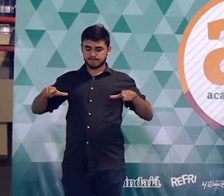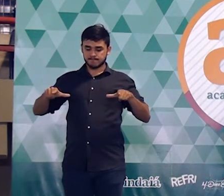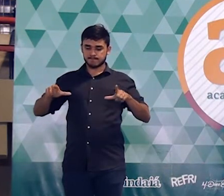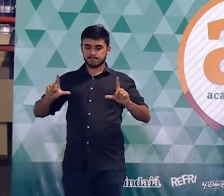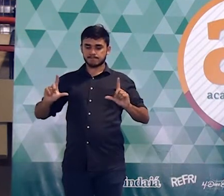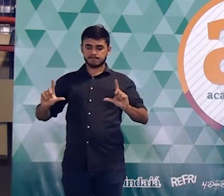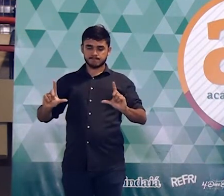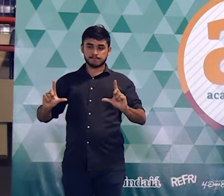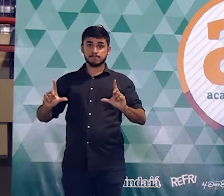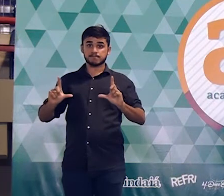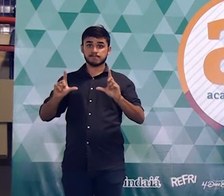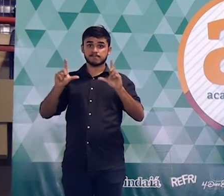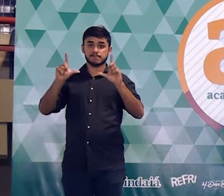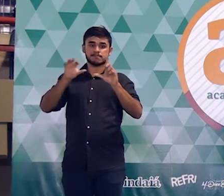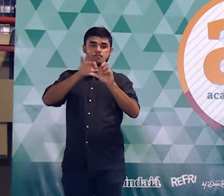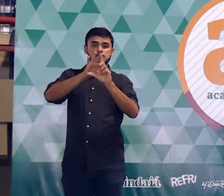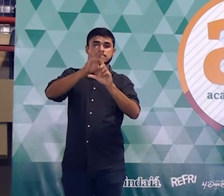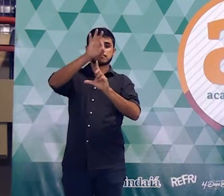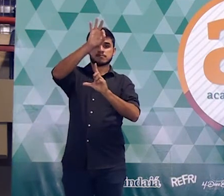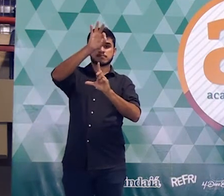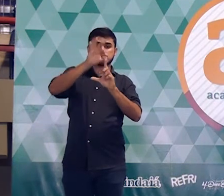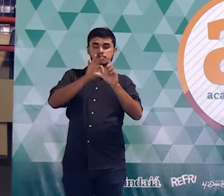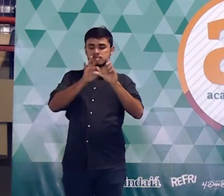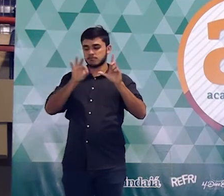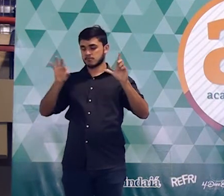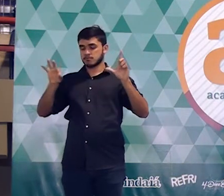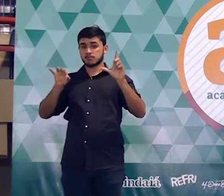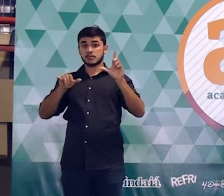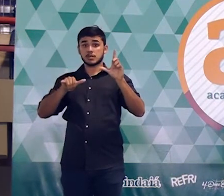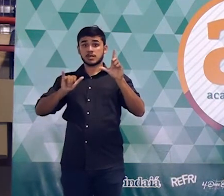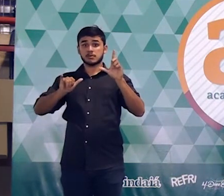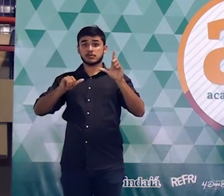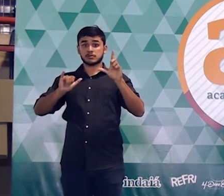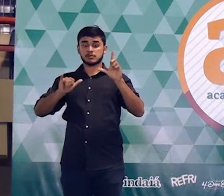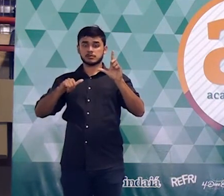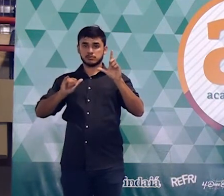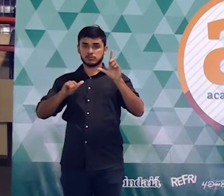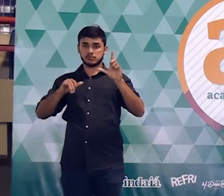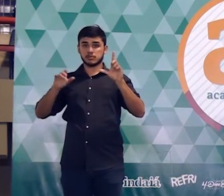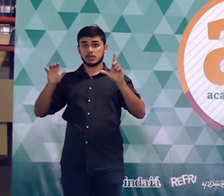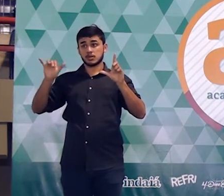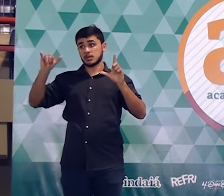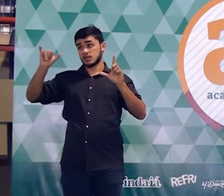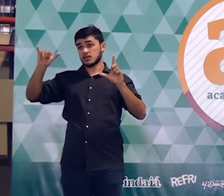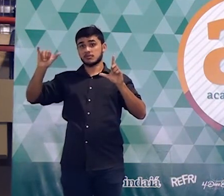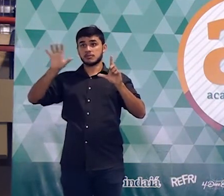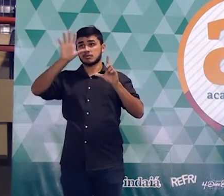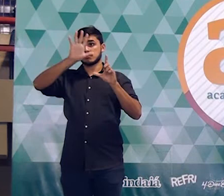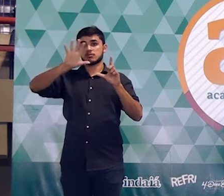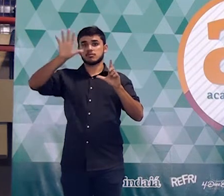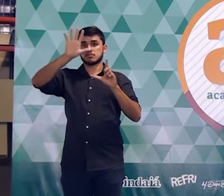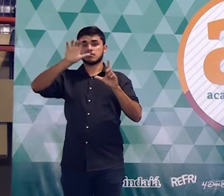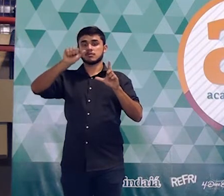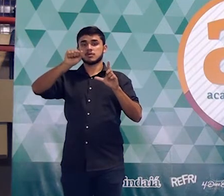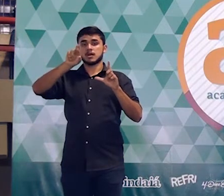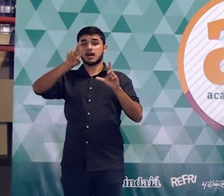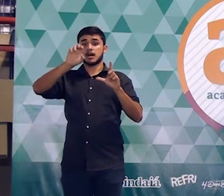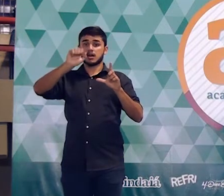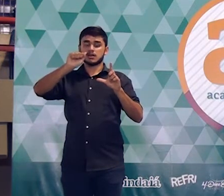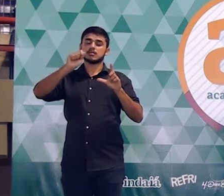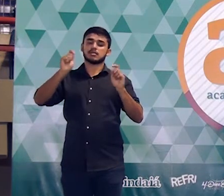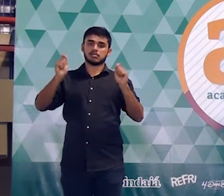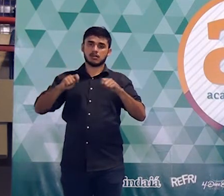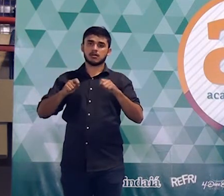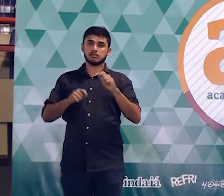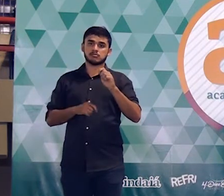lado Y centímetros. Se a gente sabe o lado, eu consigo também determinar a área, né? Que é só fazer base vezes altura.